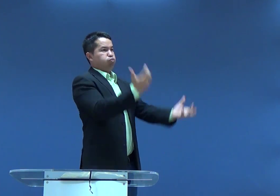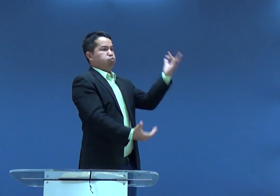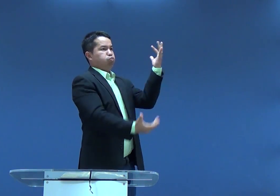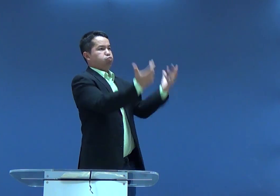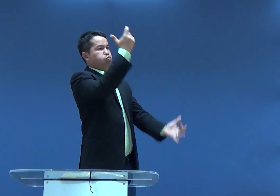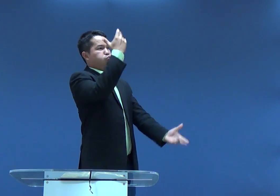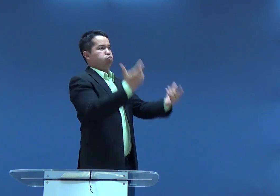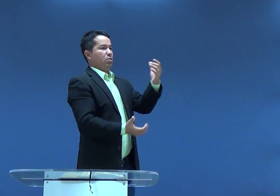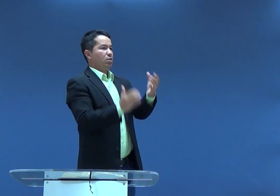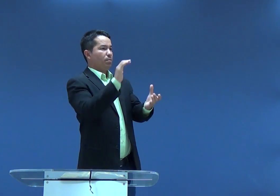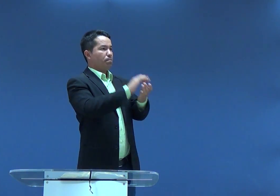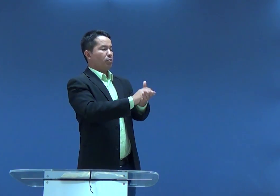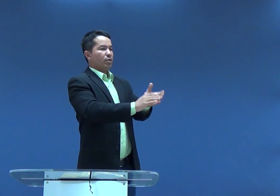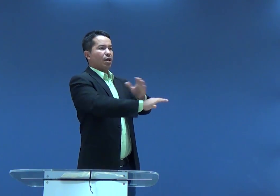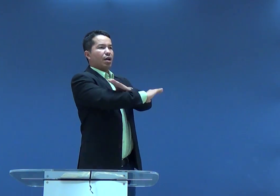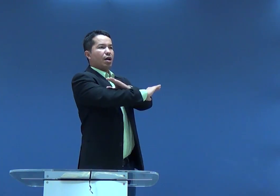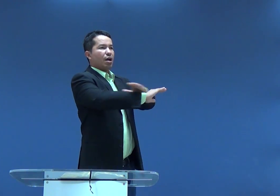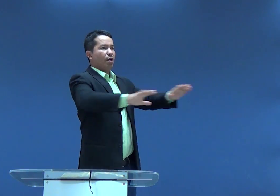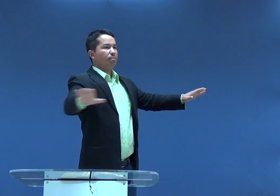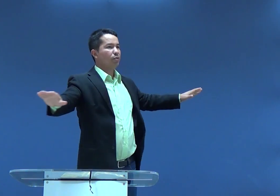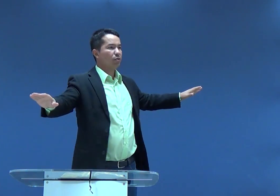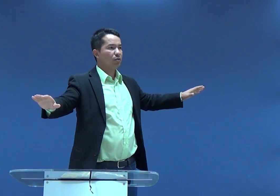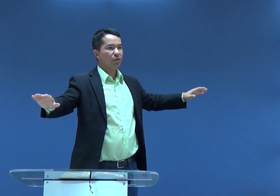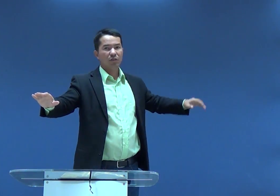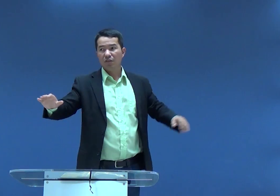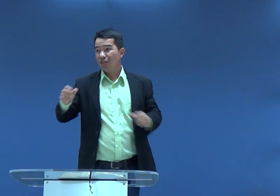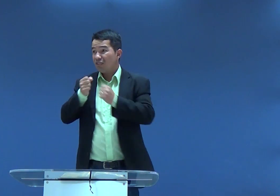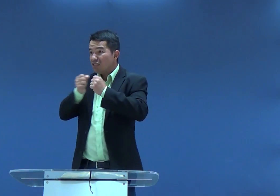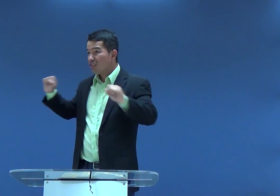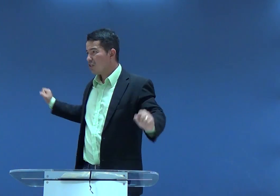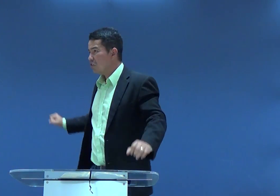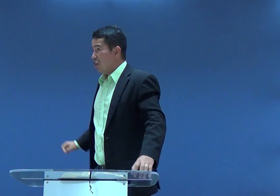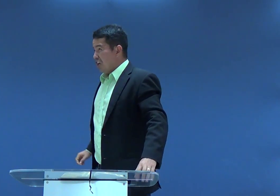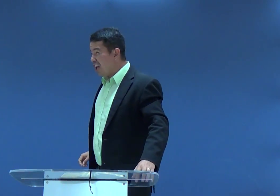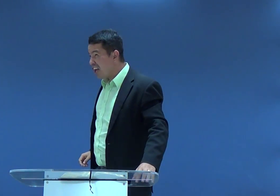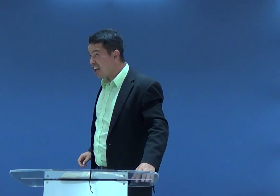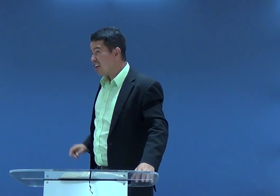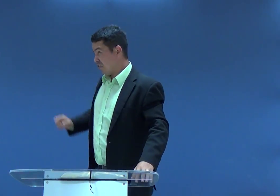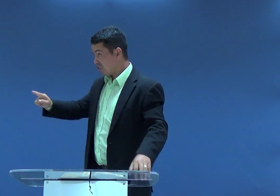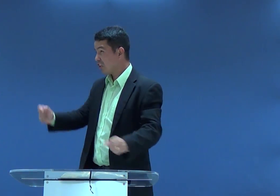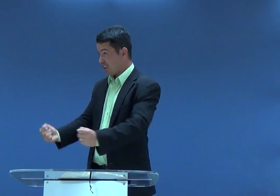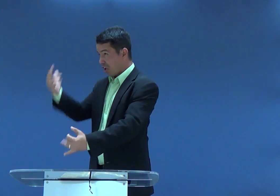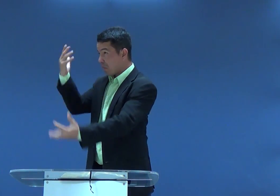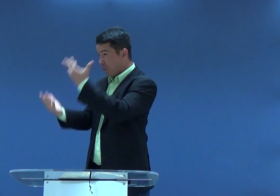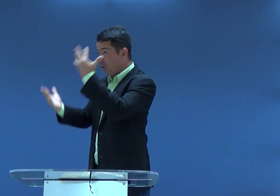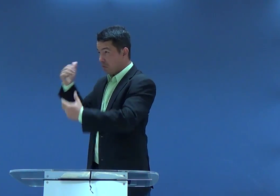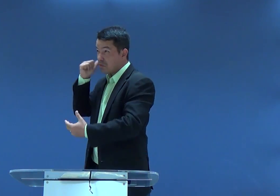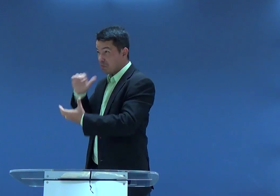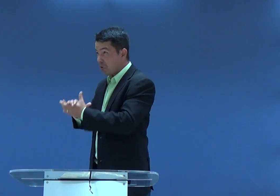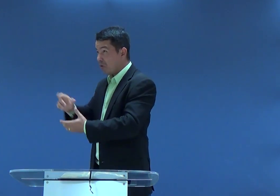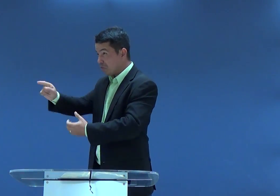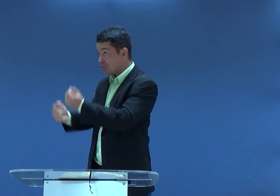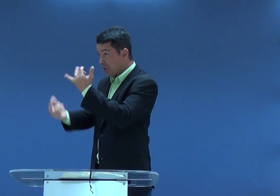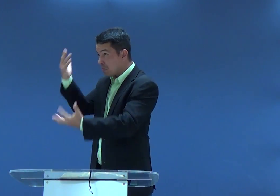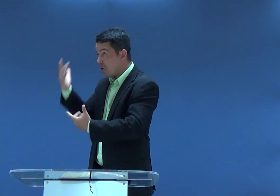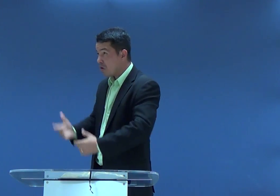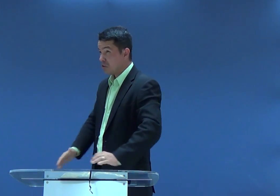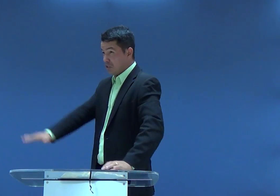Jogaram ali alguma faí, que ele acabou pegando fogo. Aí eles estavam muito bravos.